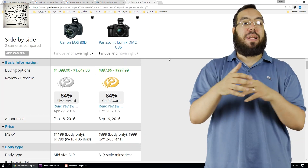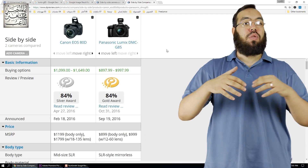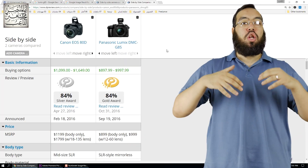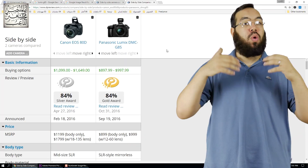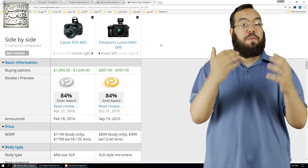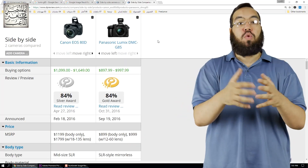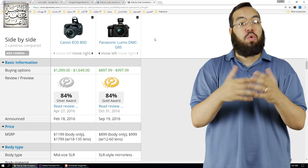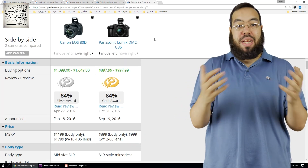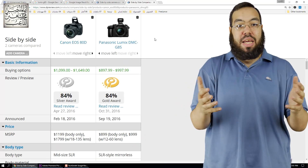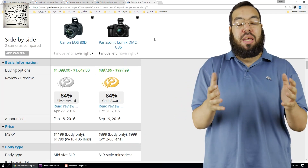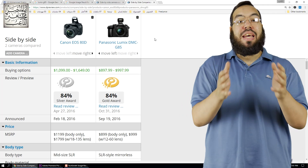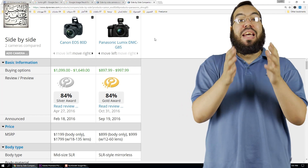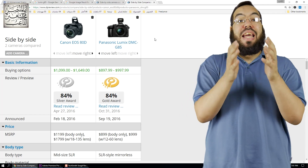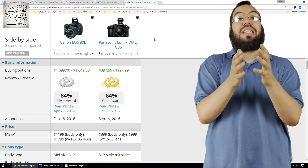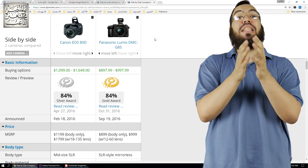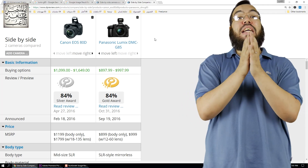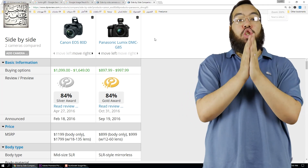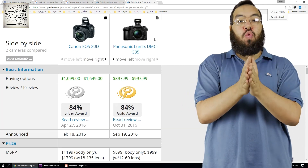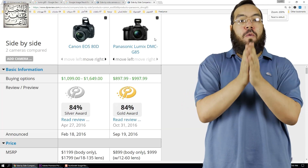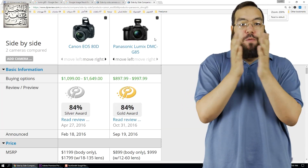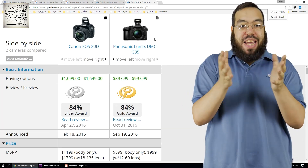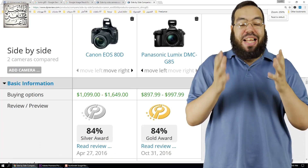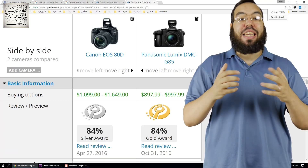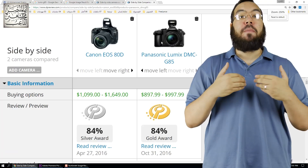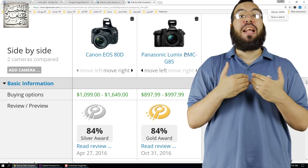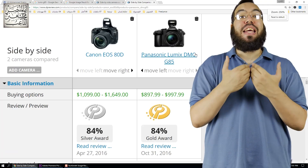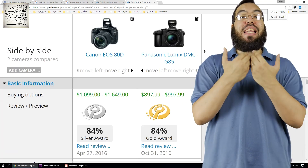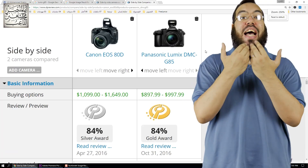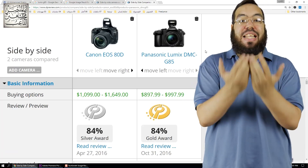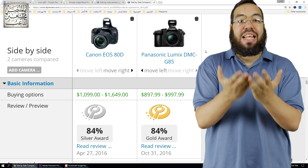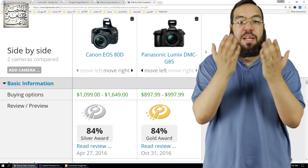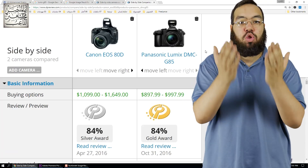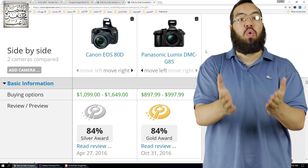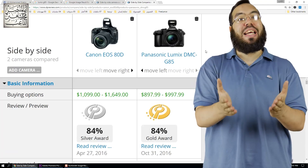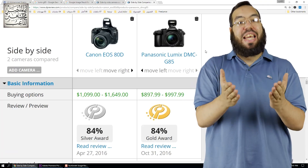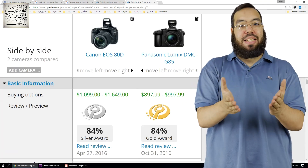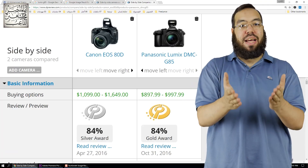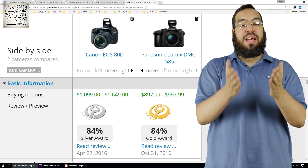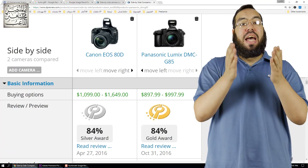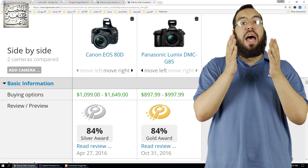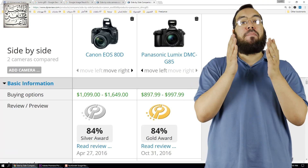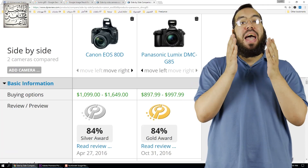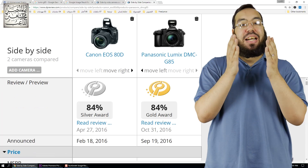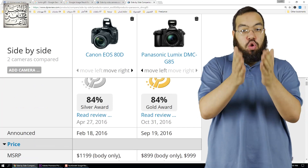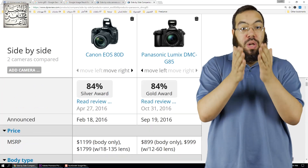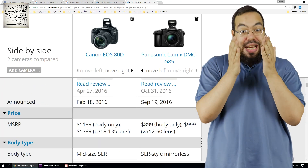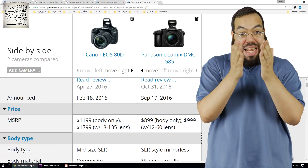باناسونيك ولا فوجي ولا ايه انت تشوف ايه الكاميرا اللي هتخدم شغلك انت اهم حاجة شغلك